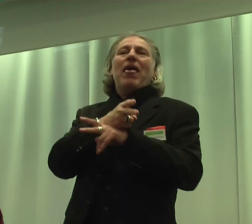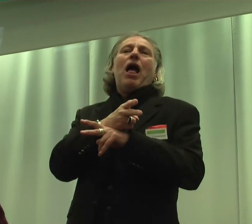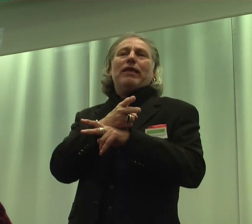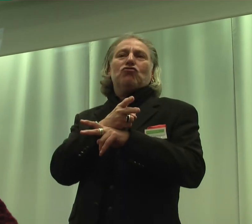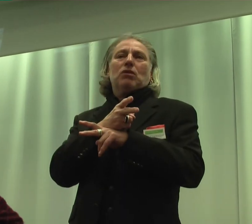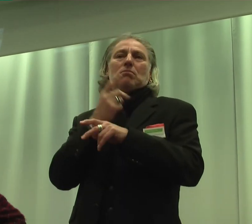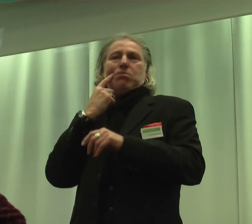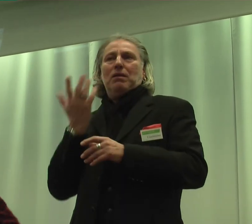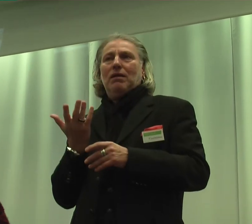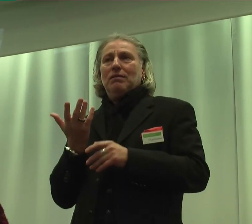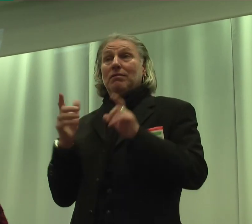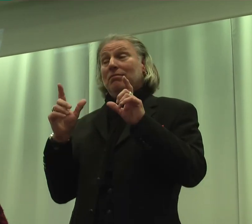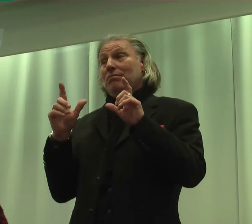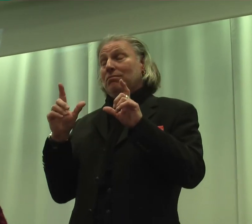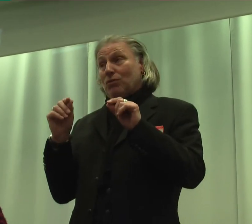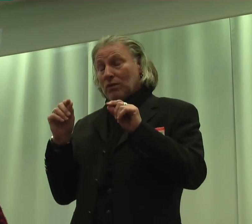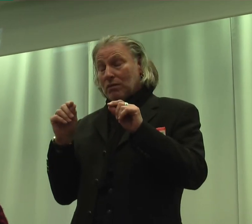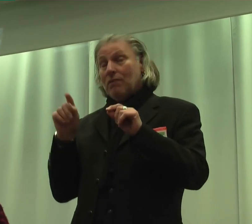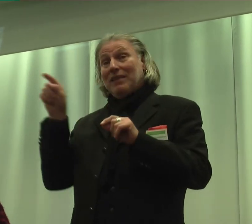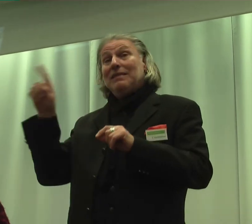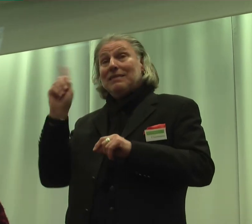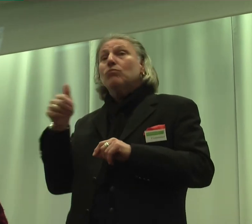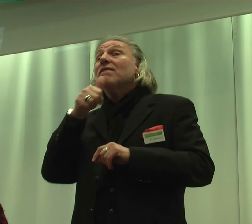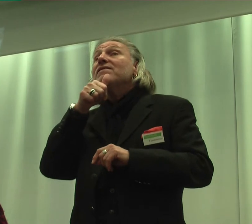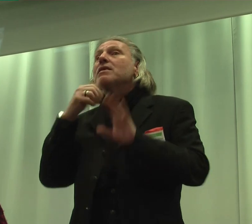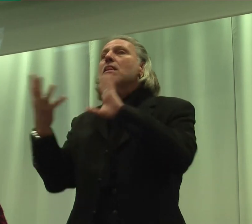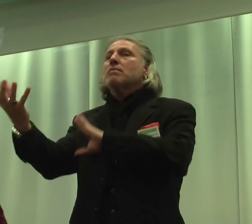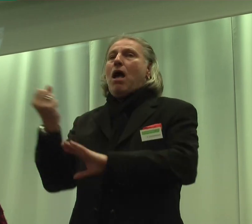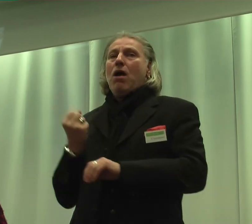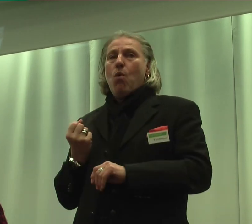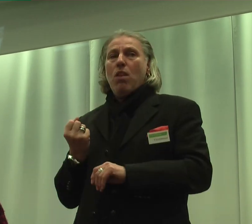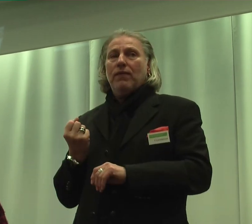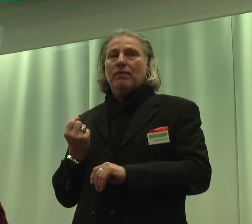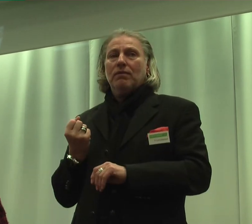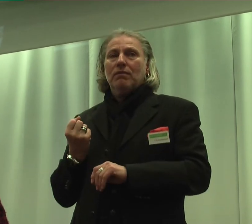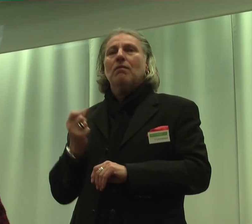Das heißt, sie muss sehr viel nachholen, aber sie hält durch.